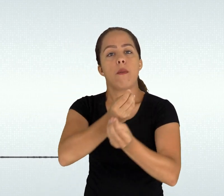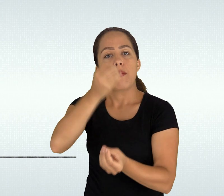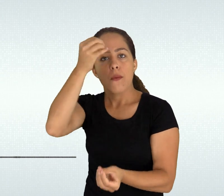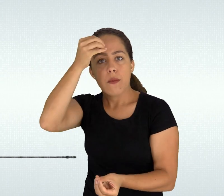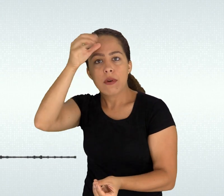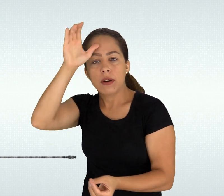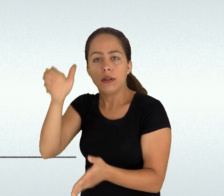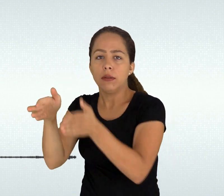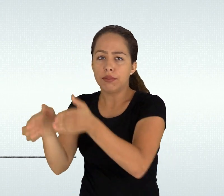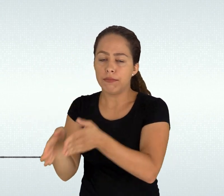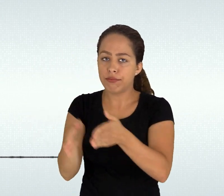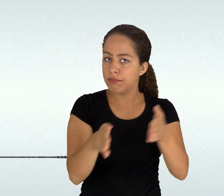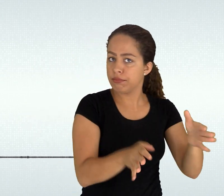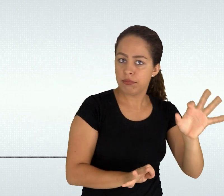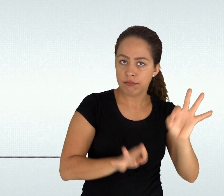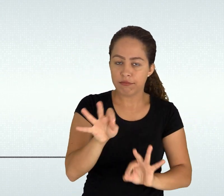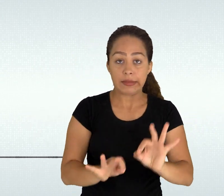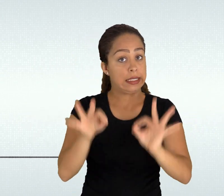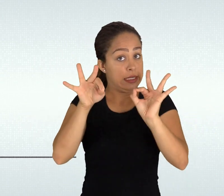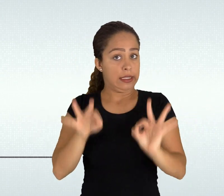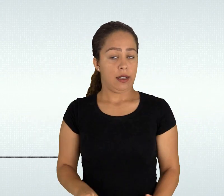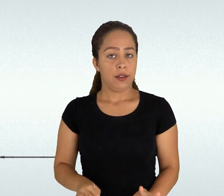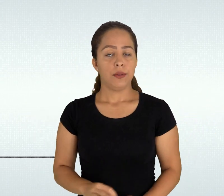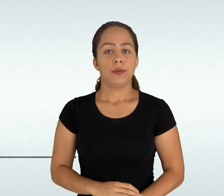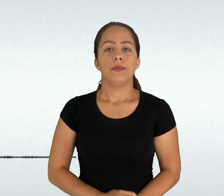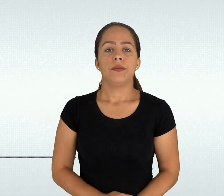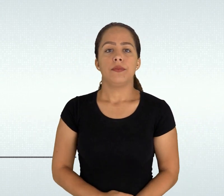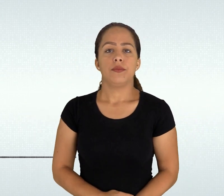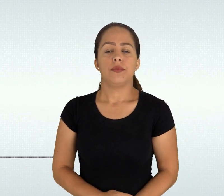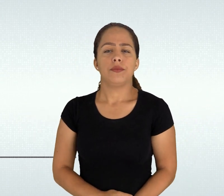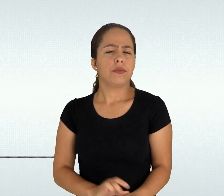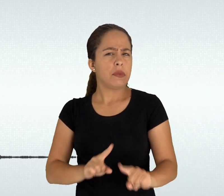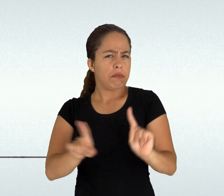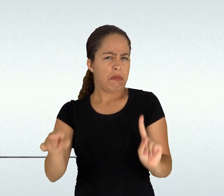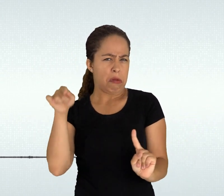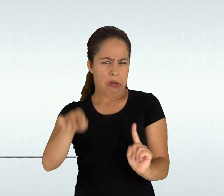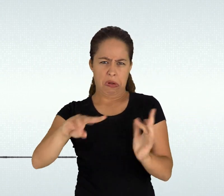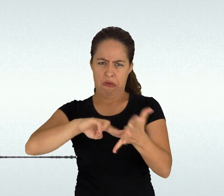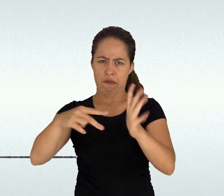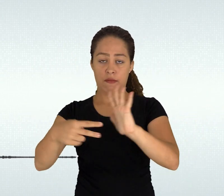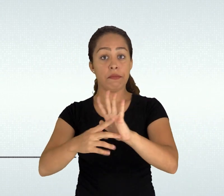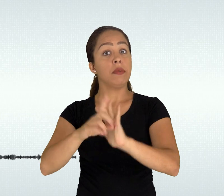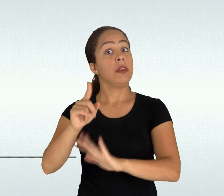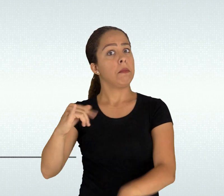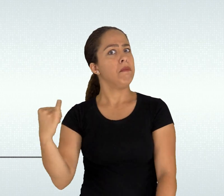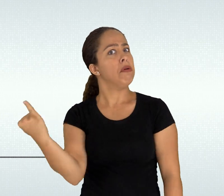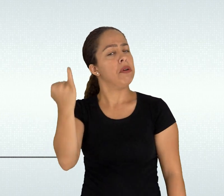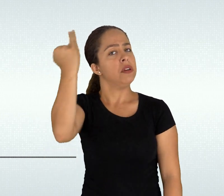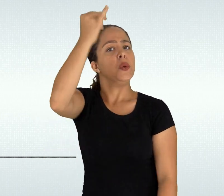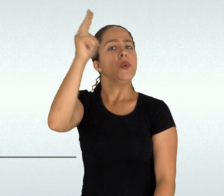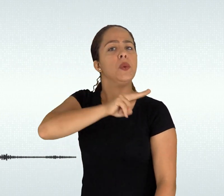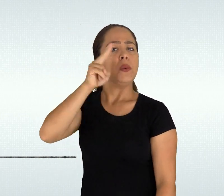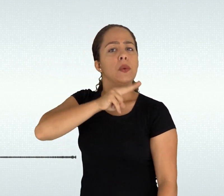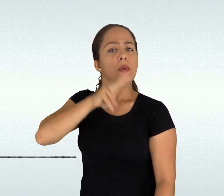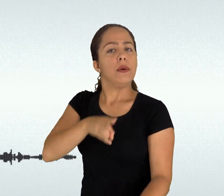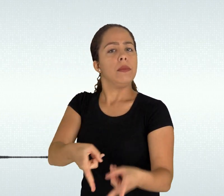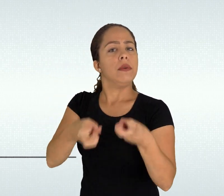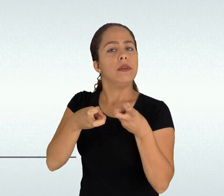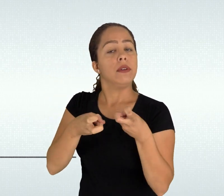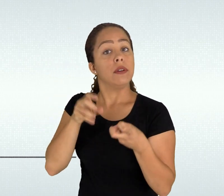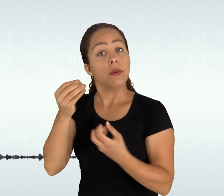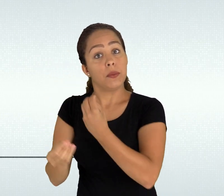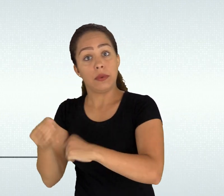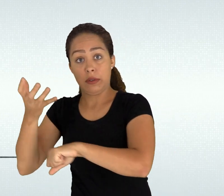dinamicidade ao processo de escolarização por vezes tão pouco motivador para o estudante neste